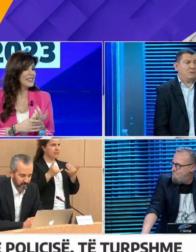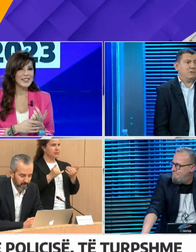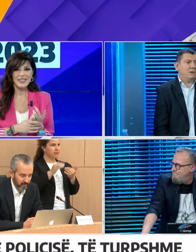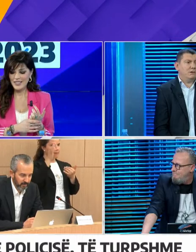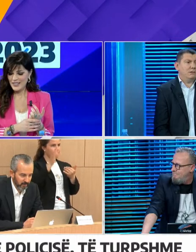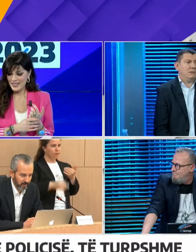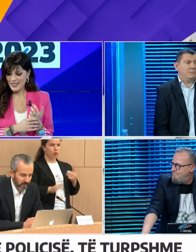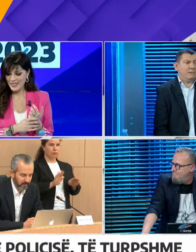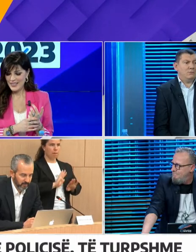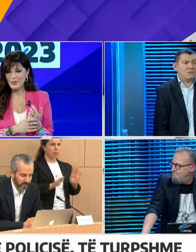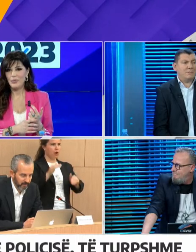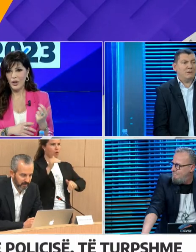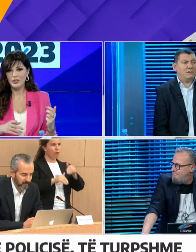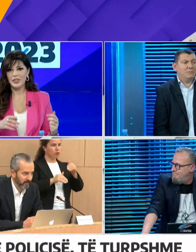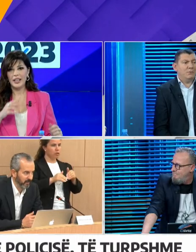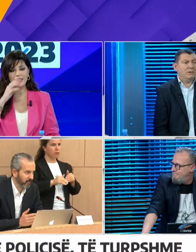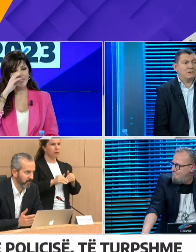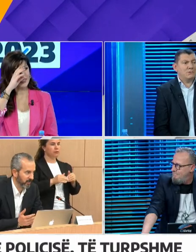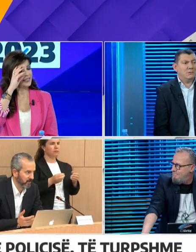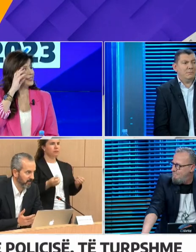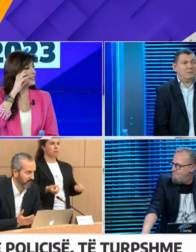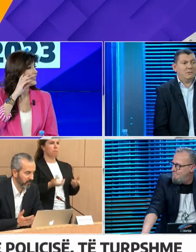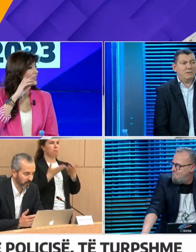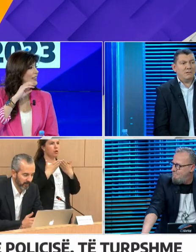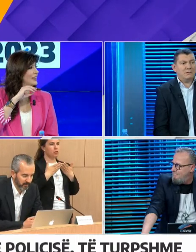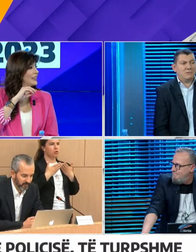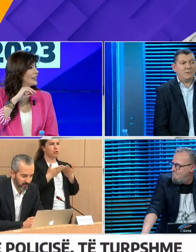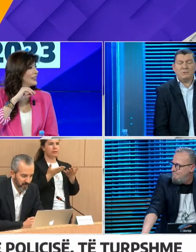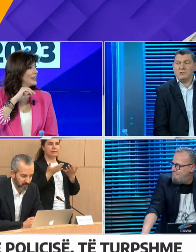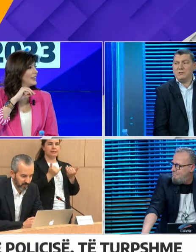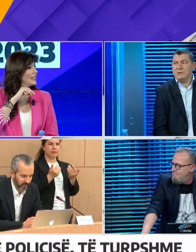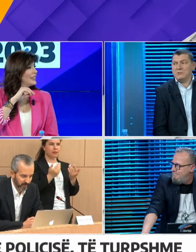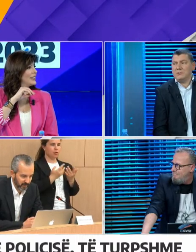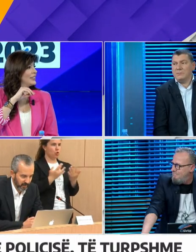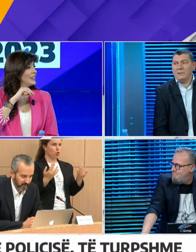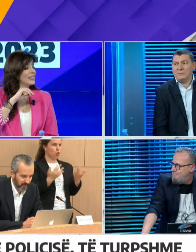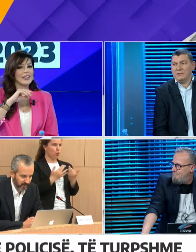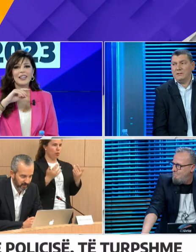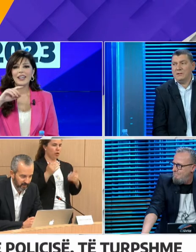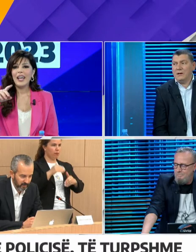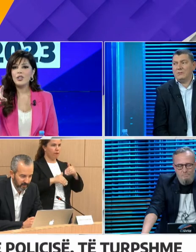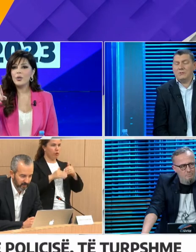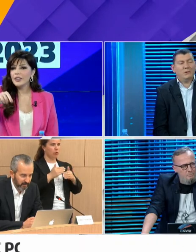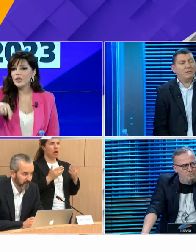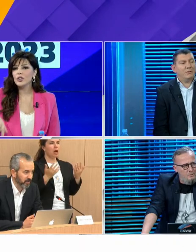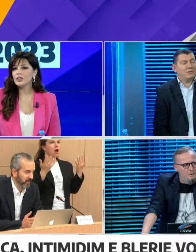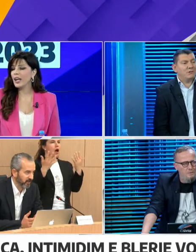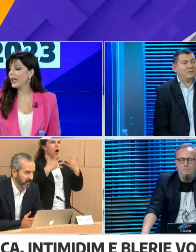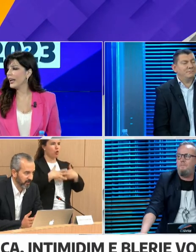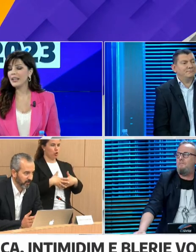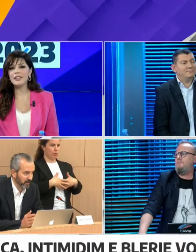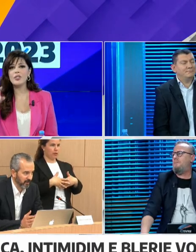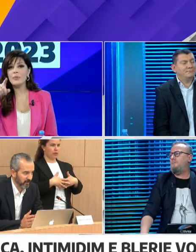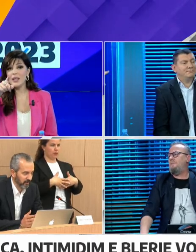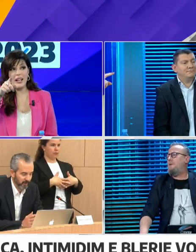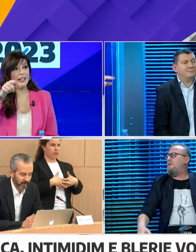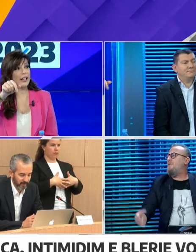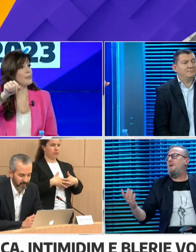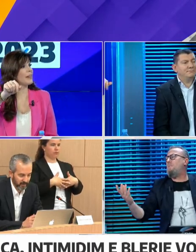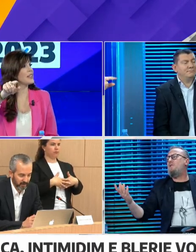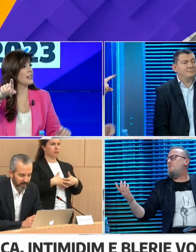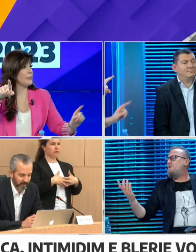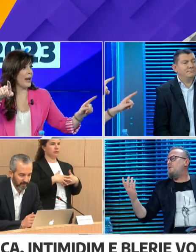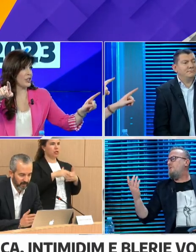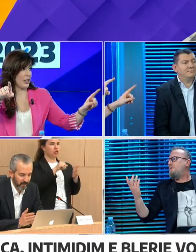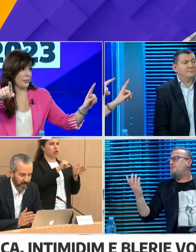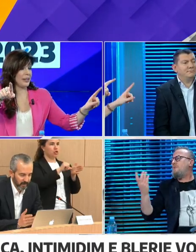Unë bëse që pak nuk e në shpadrë e kështë polle, kështu që në besoj që është shprejë o dëshjërë në shkuajtë e mila për stilë. E shkuajtë i do të analizuj më njërë i